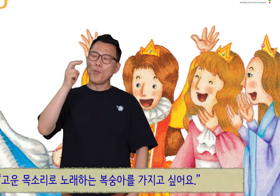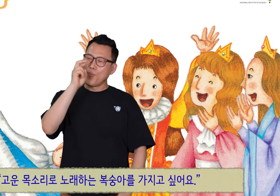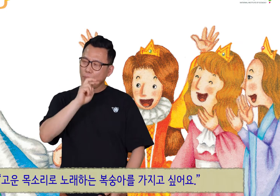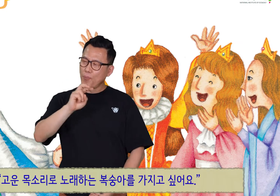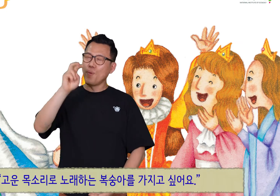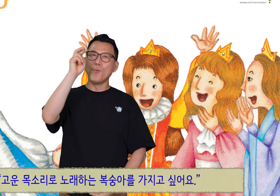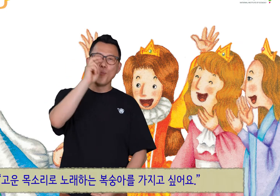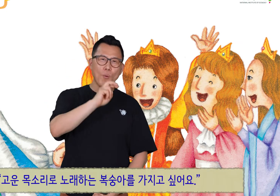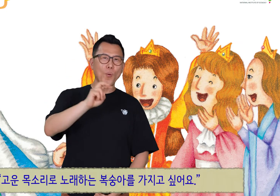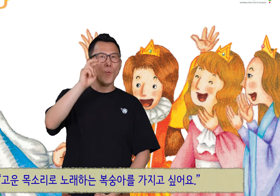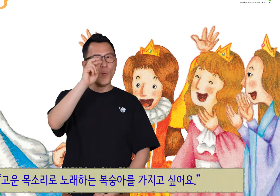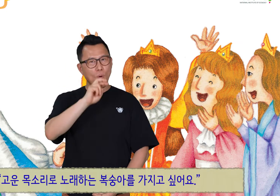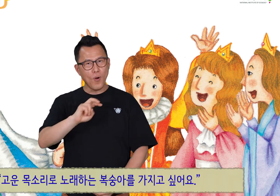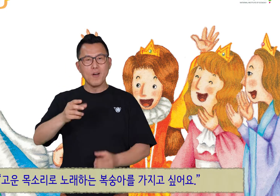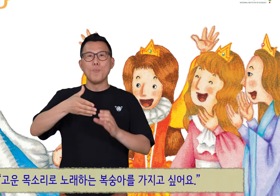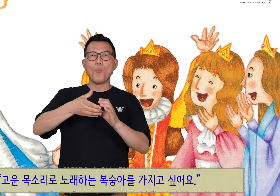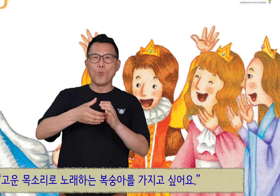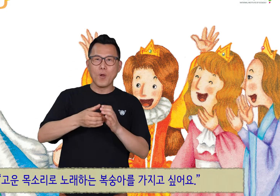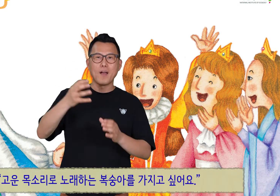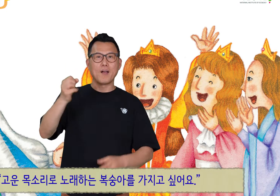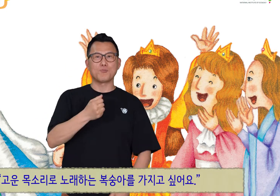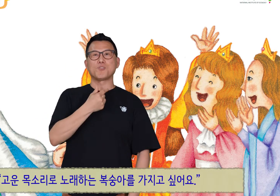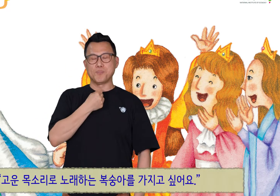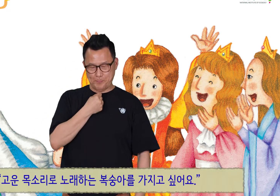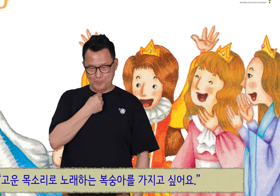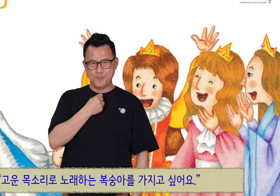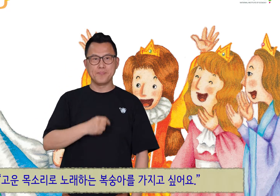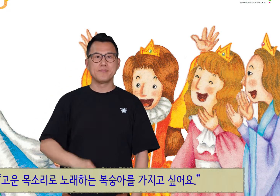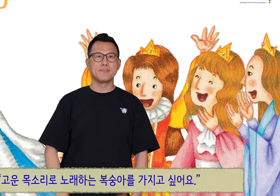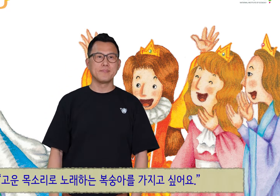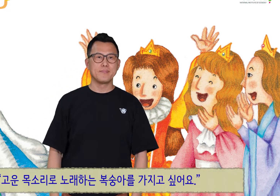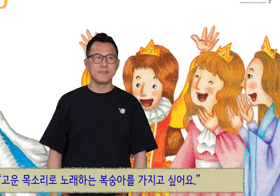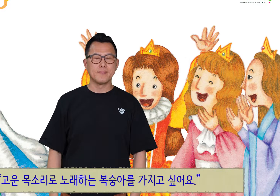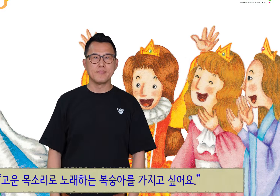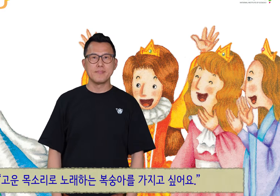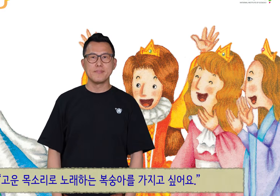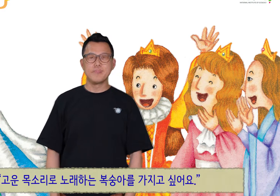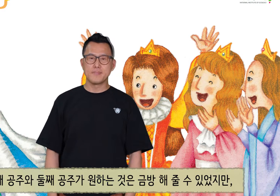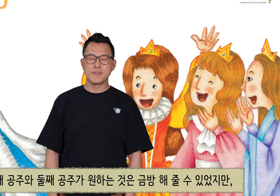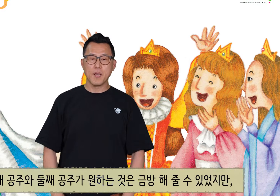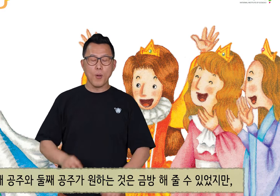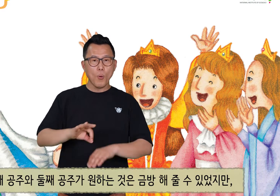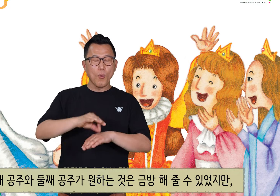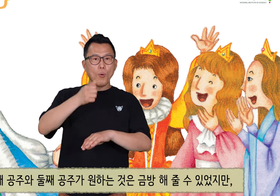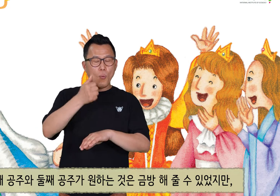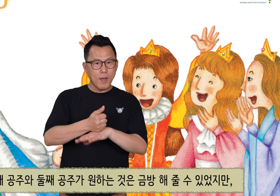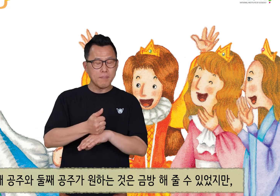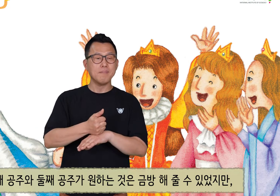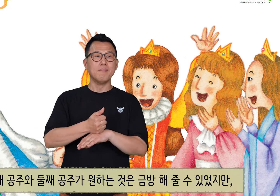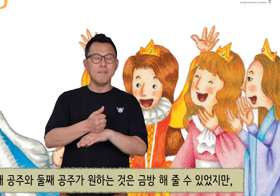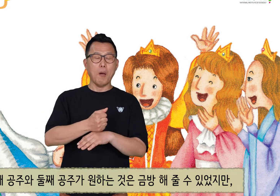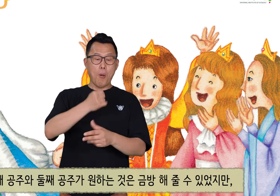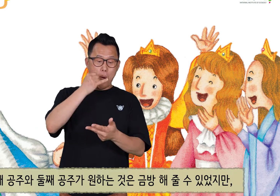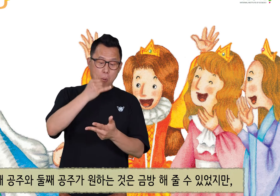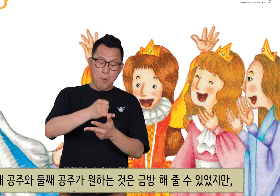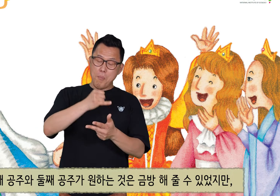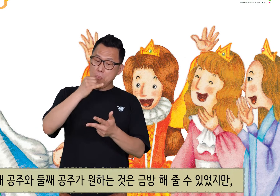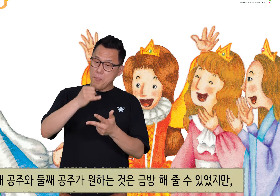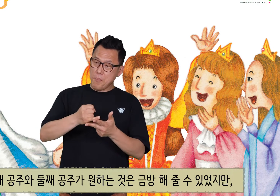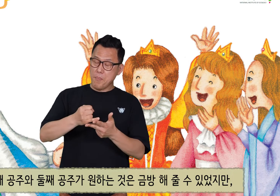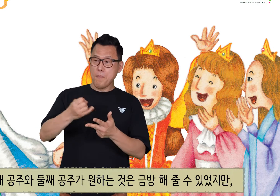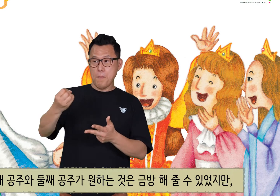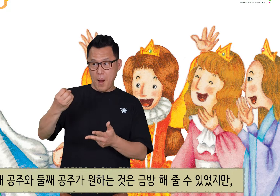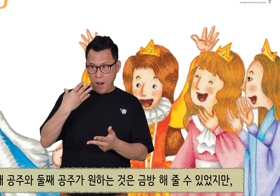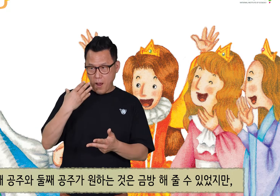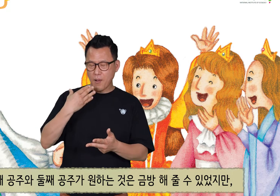고운 목소리로 노래하는 복숭아를 가지고 싶어요. 왕은 첫째 공주와